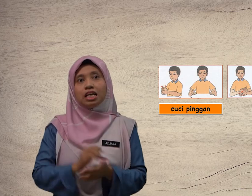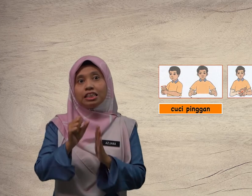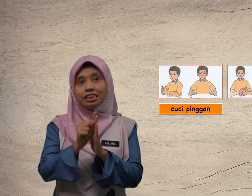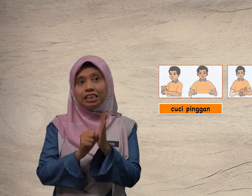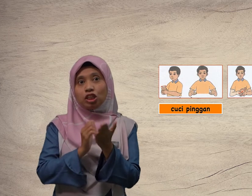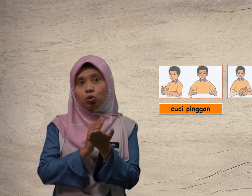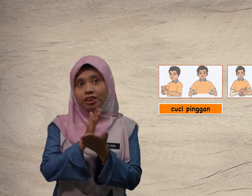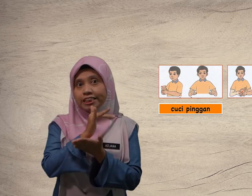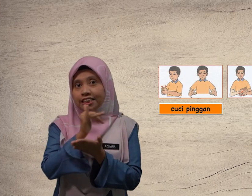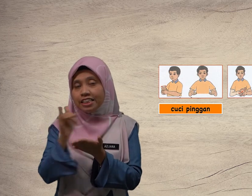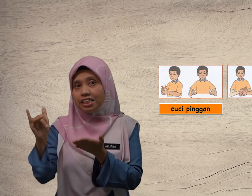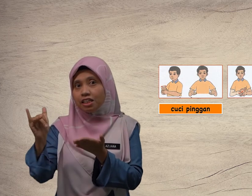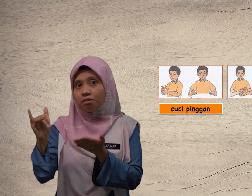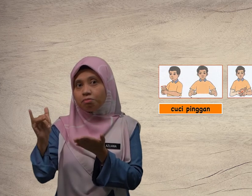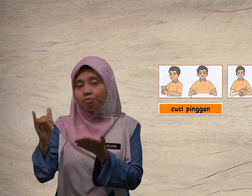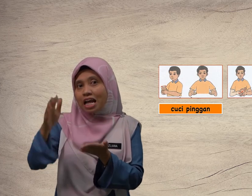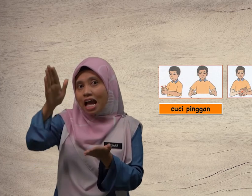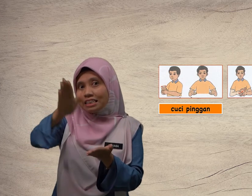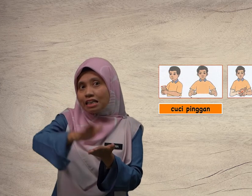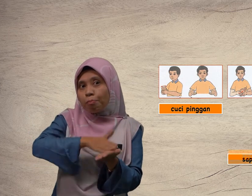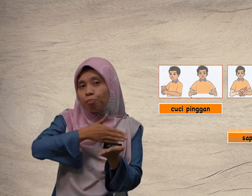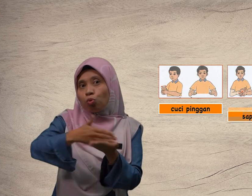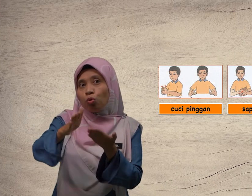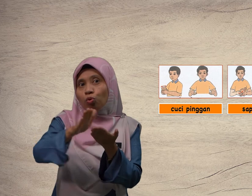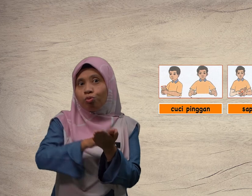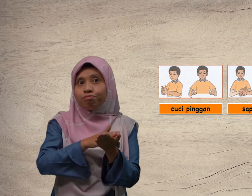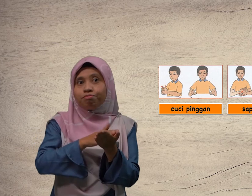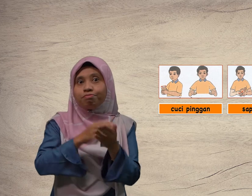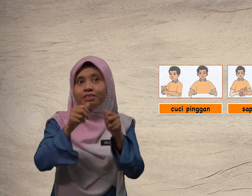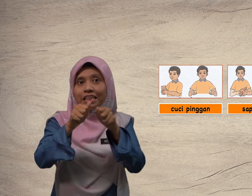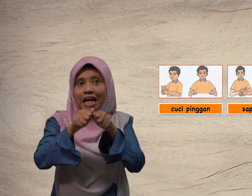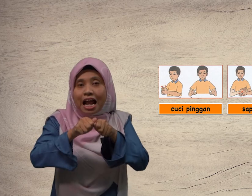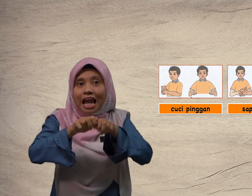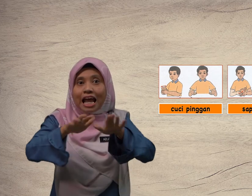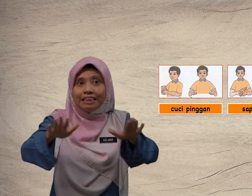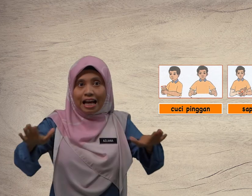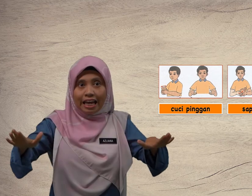Seterusnya, sapu lantai.